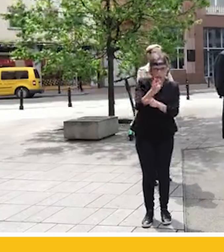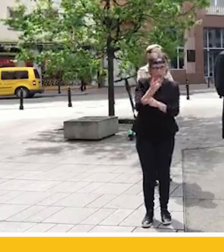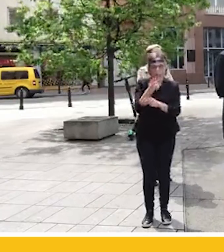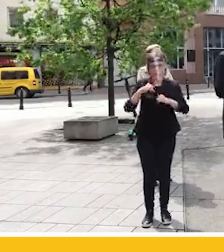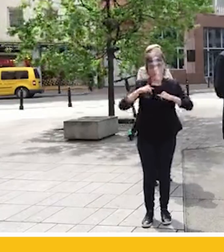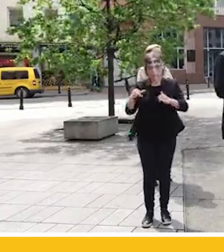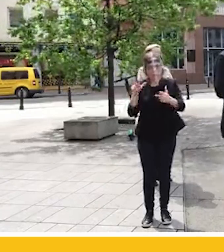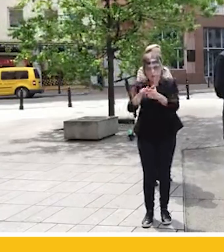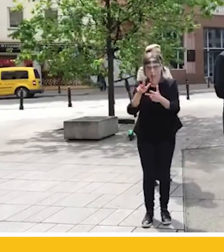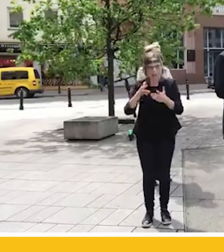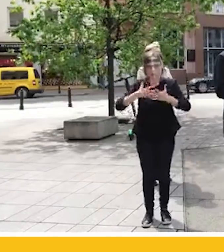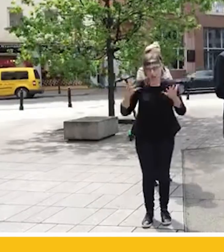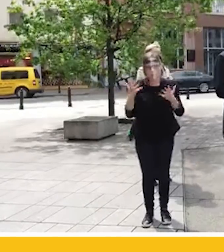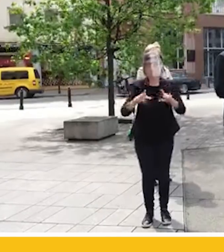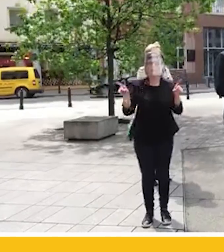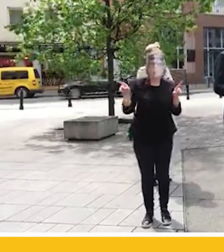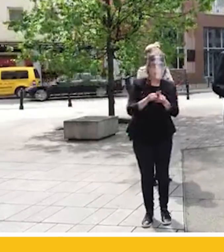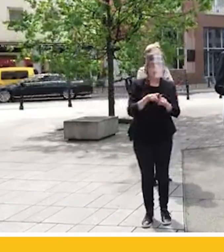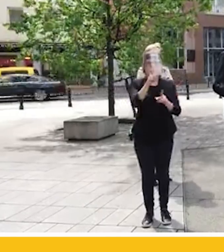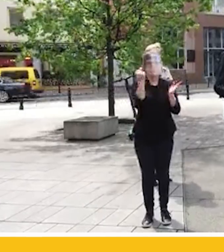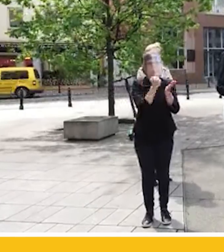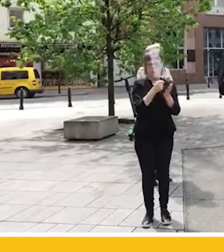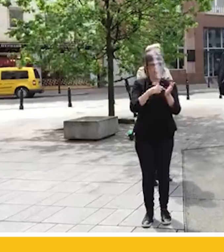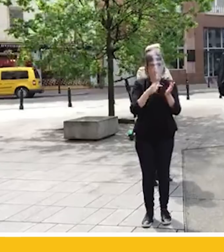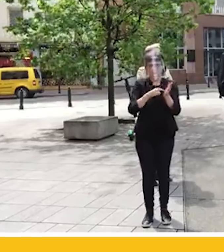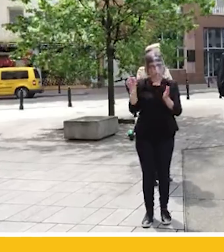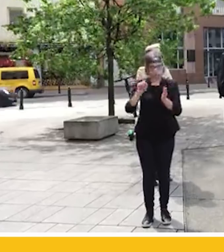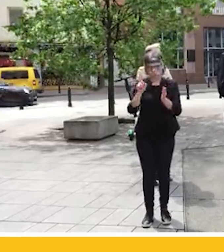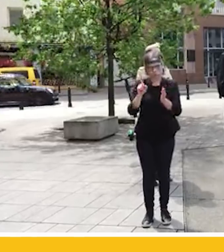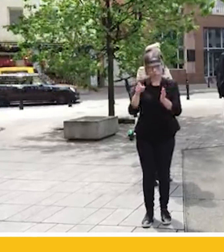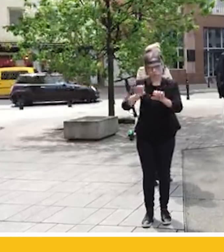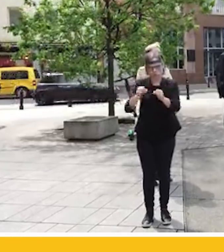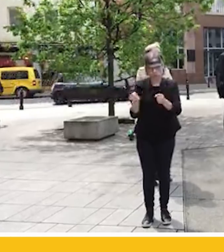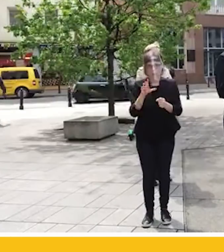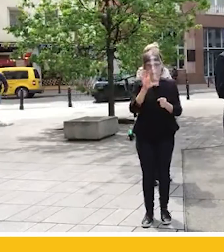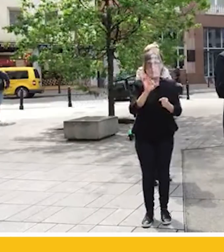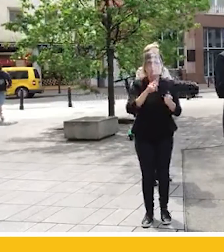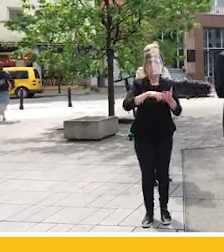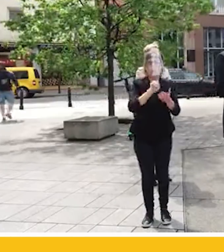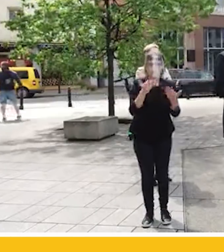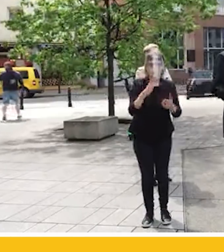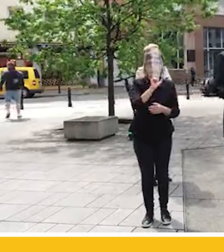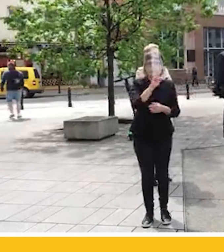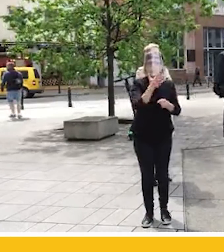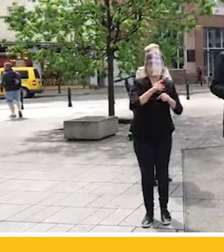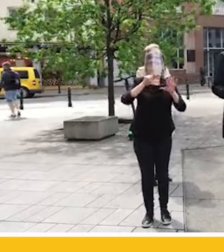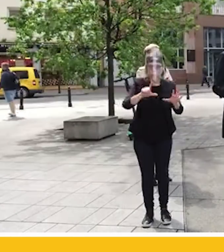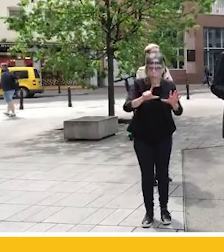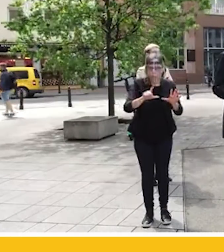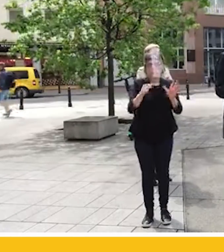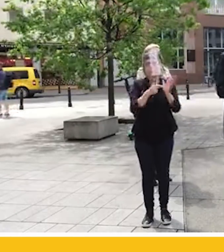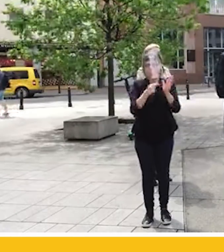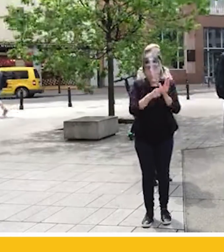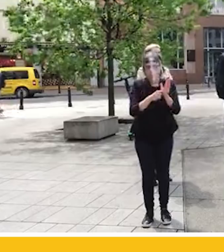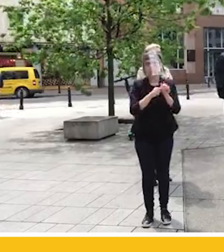Dlatego, że to prawo o zgromadzeniach, jak dobrze o tym wiemy, prawo do zgromadzeń gwarantuje nam Konstytucję, artykuł 57. Jest wiele głosów prawników, że nie można